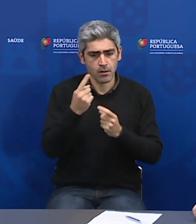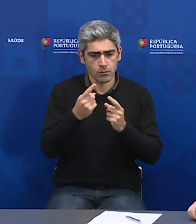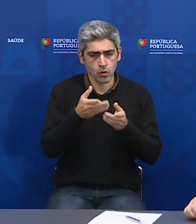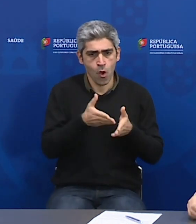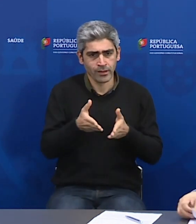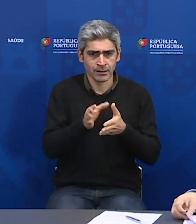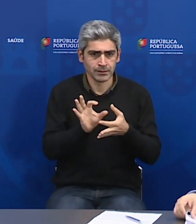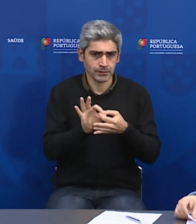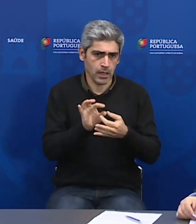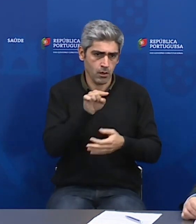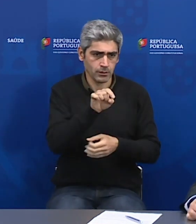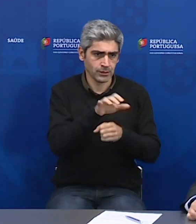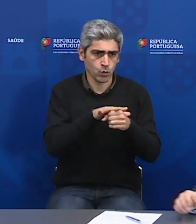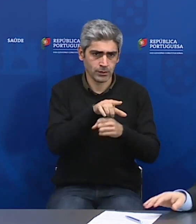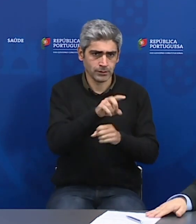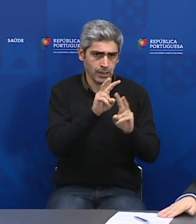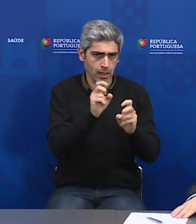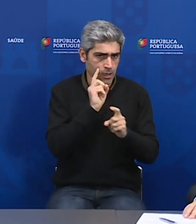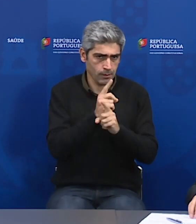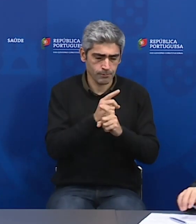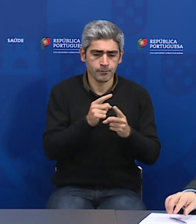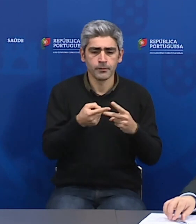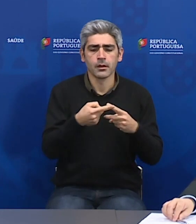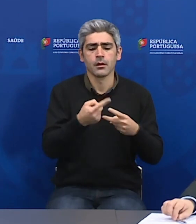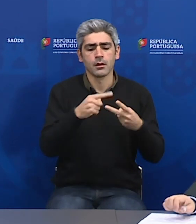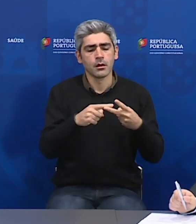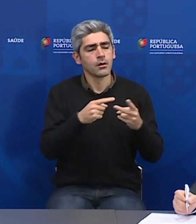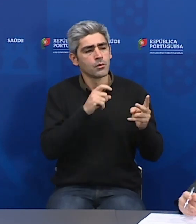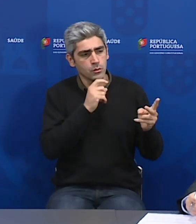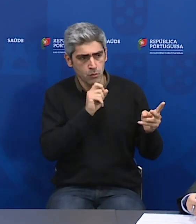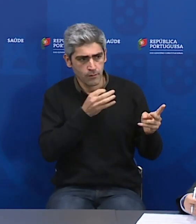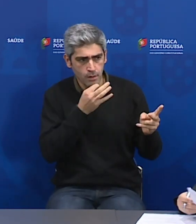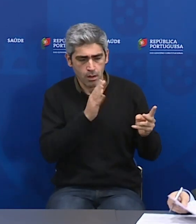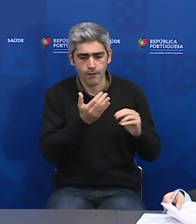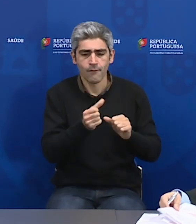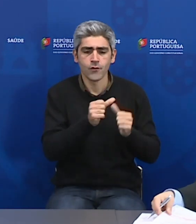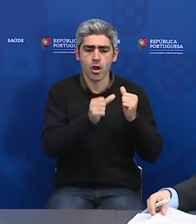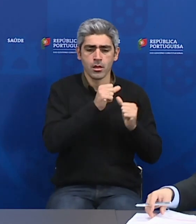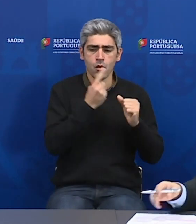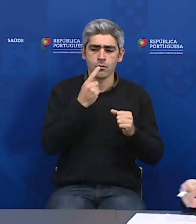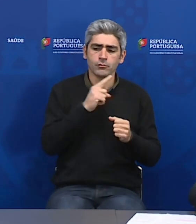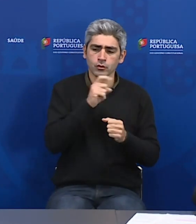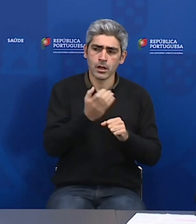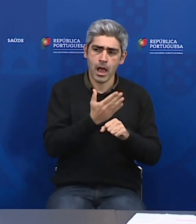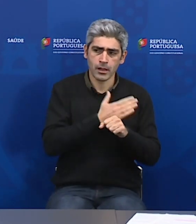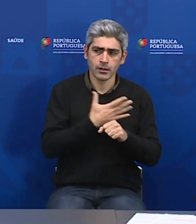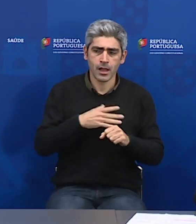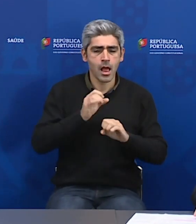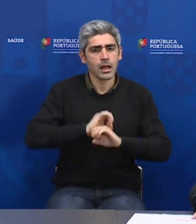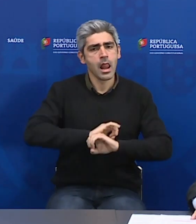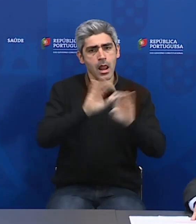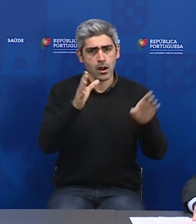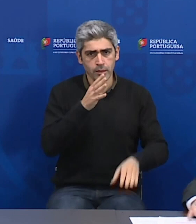orientação sobre esse assunto. Sr. César Sá, se me permitiria, eu voltava aqui a um ponto na questão atrás, só para esclarecer.